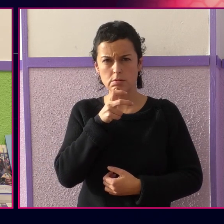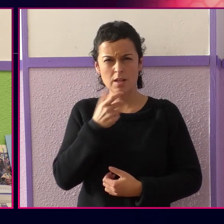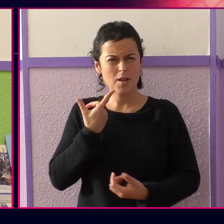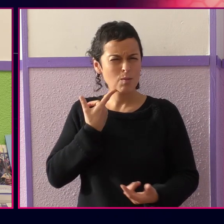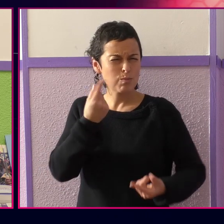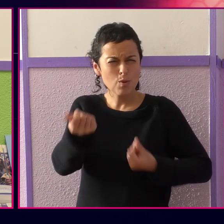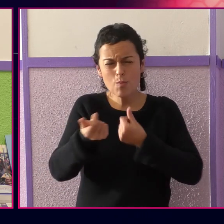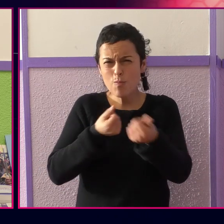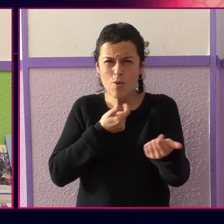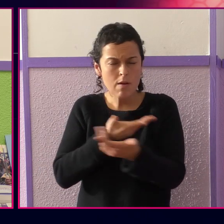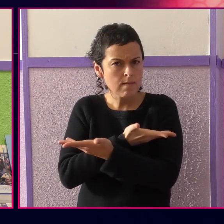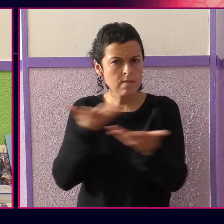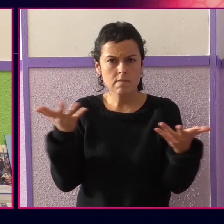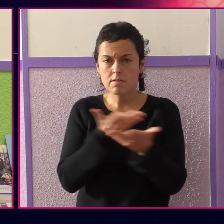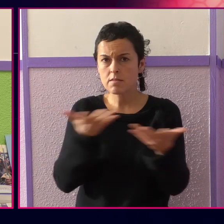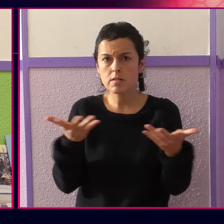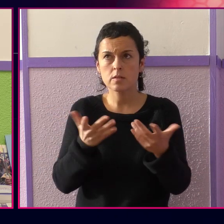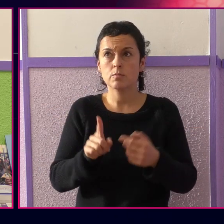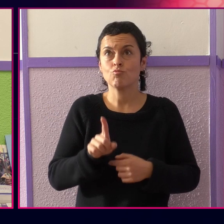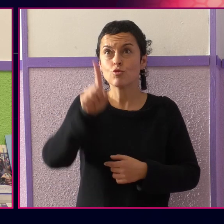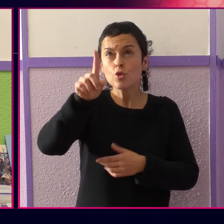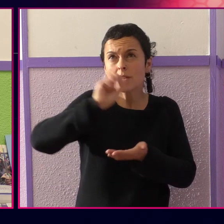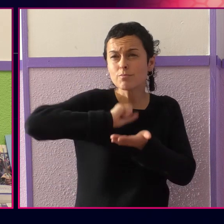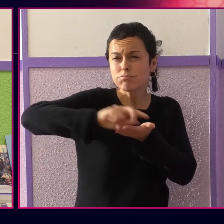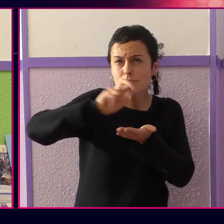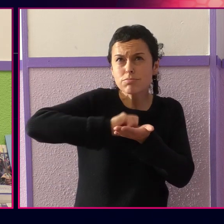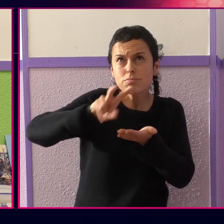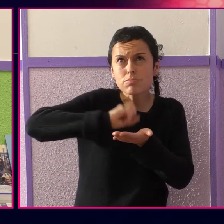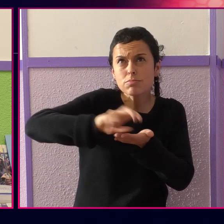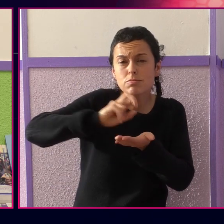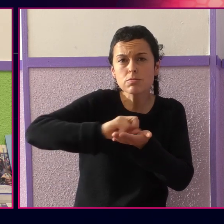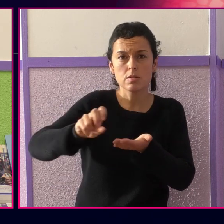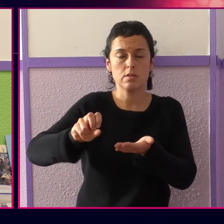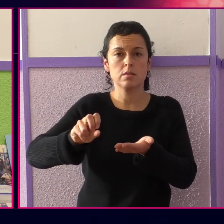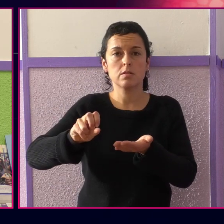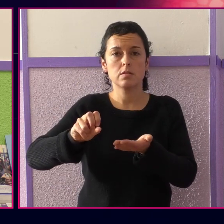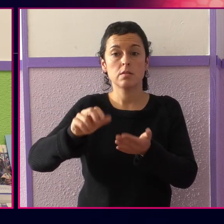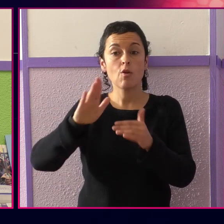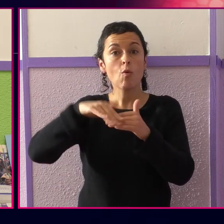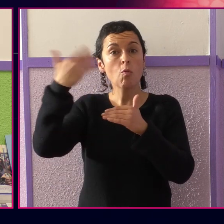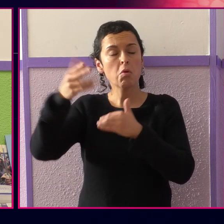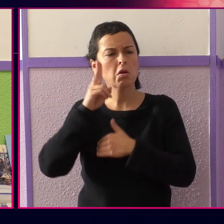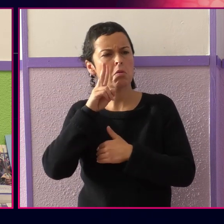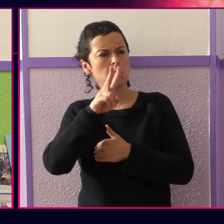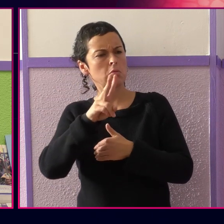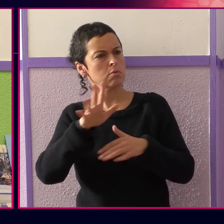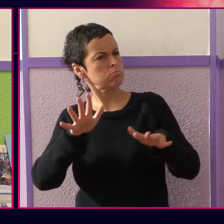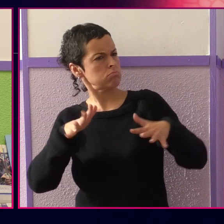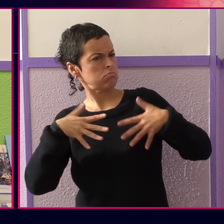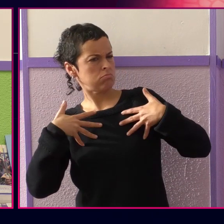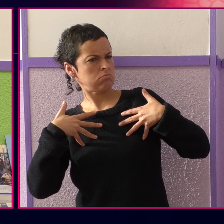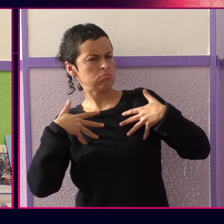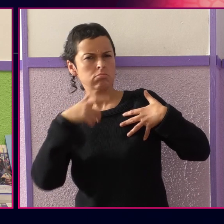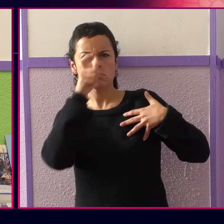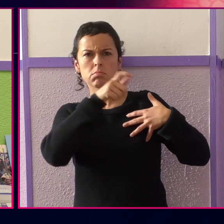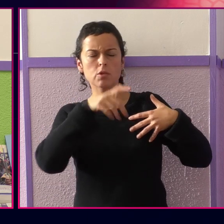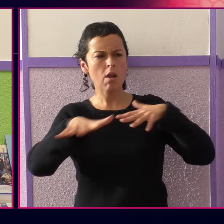Mundua arritzen duen mugimendu ia espontaneoa. Inolako kontxinna politiko handien zain